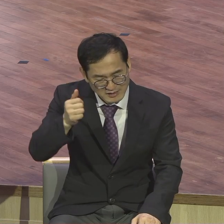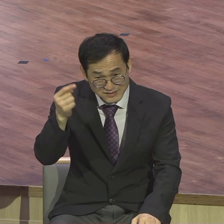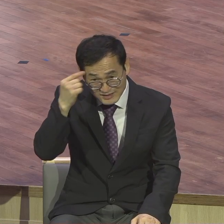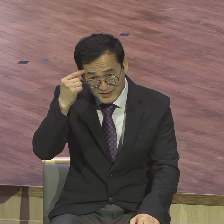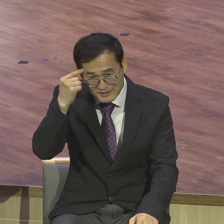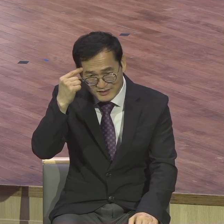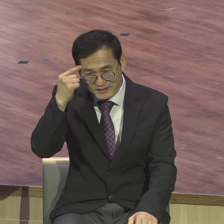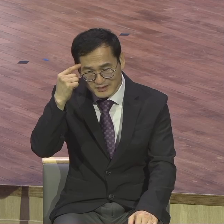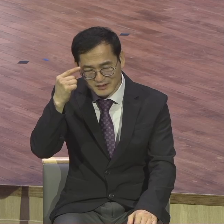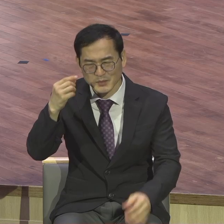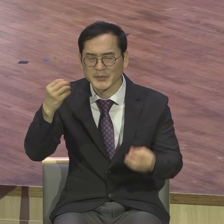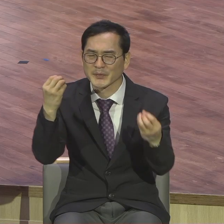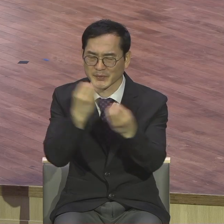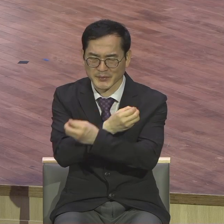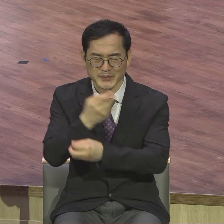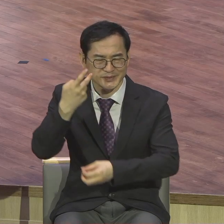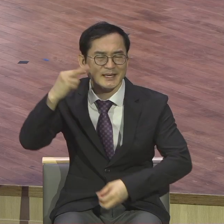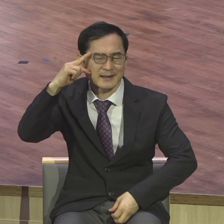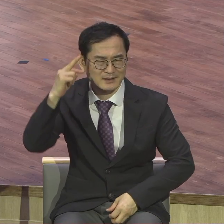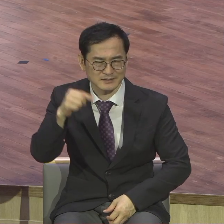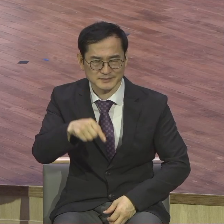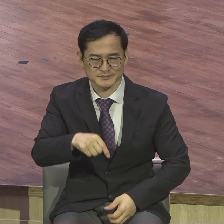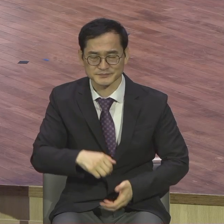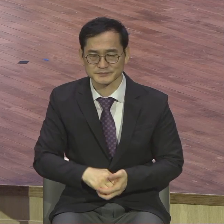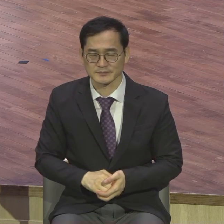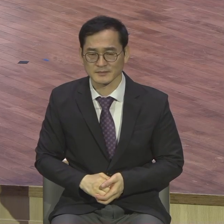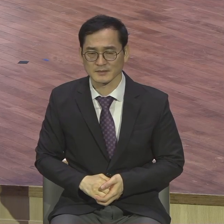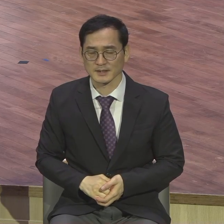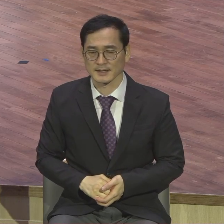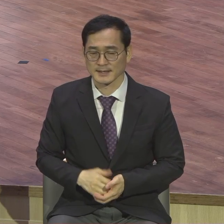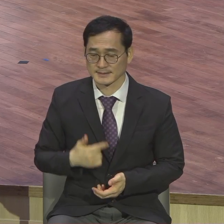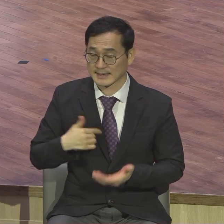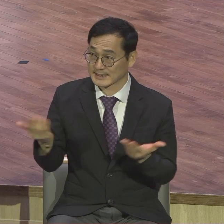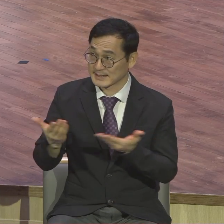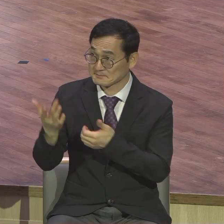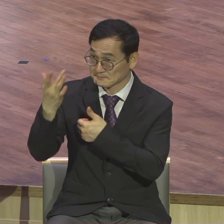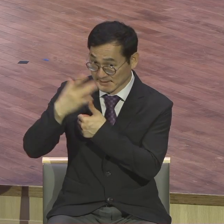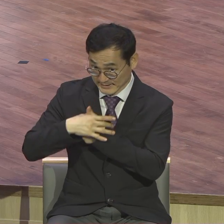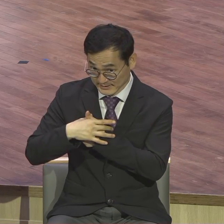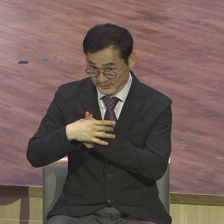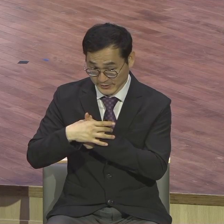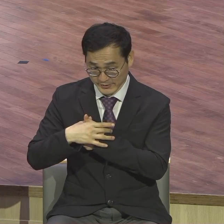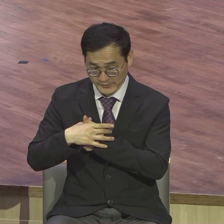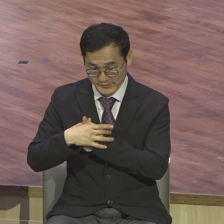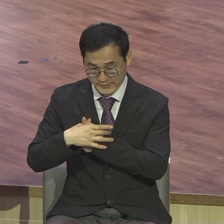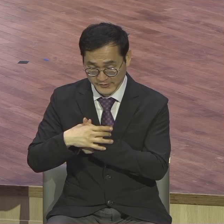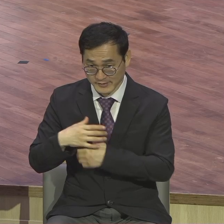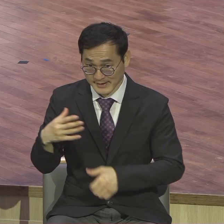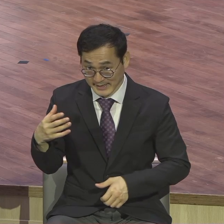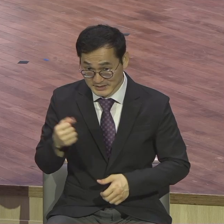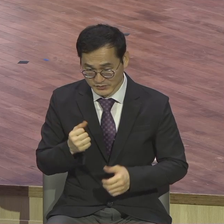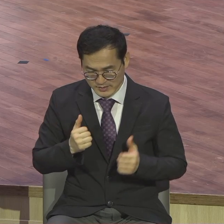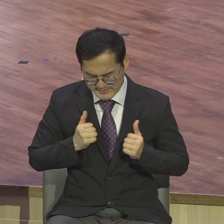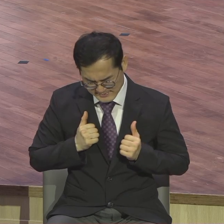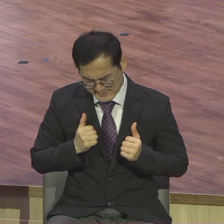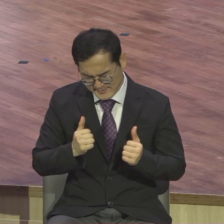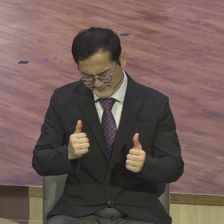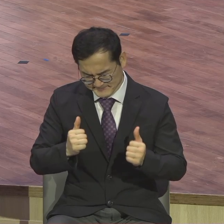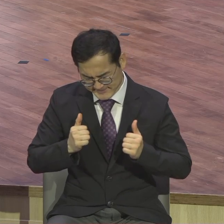설령 여러분이 맡겨준 이 달란트를 가지고 최선을 다해가지 했는데